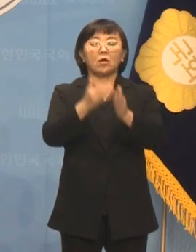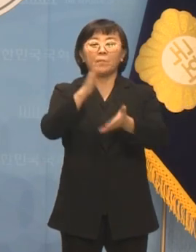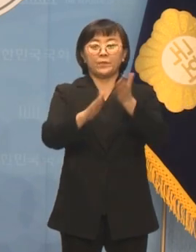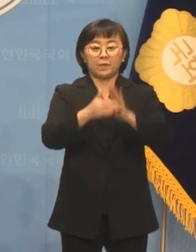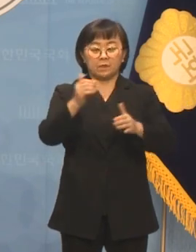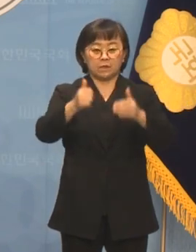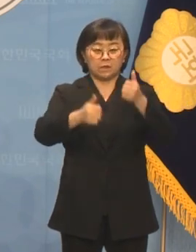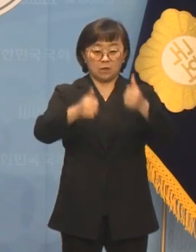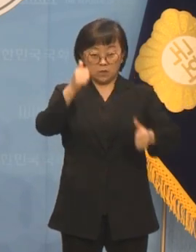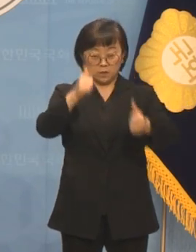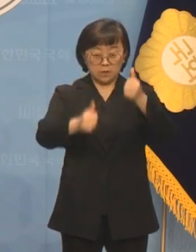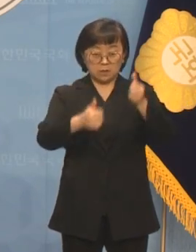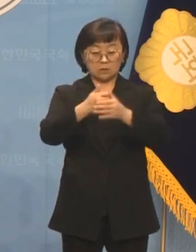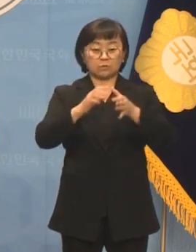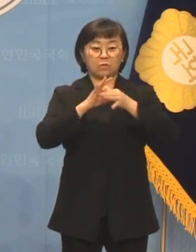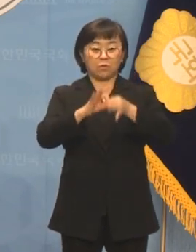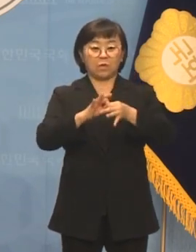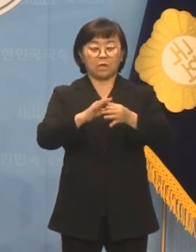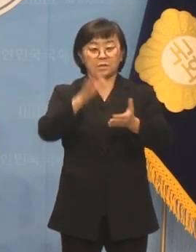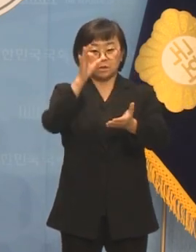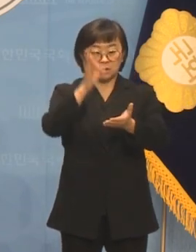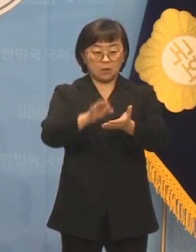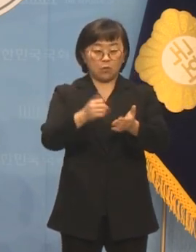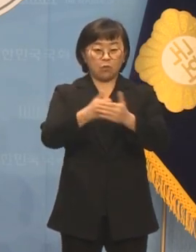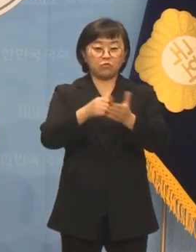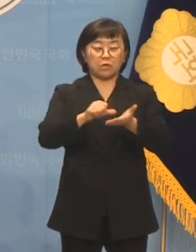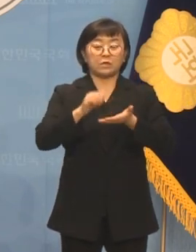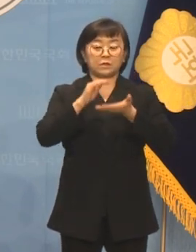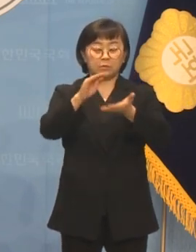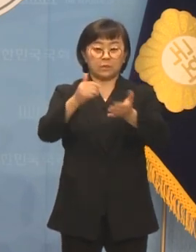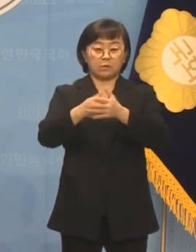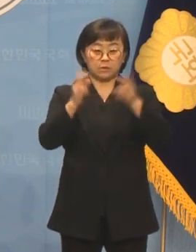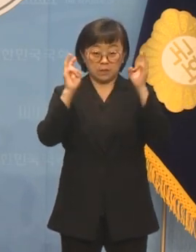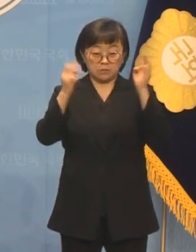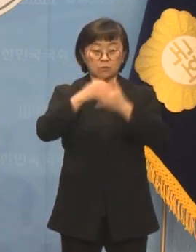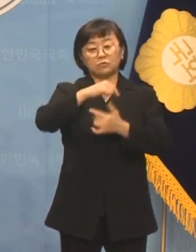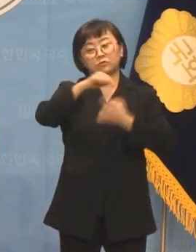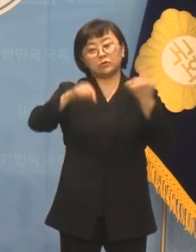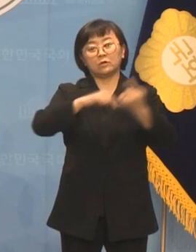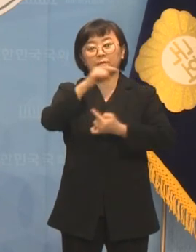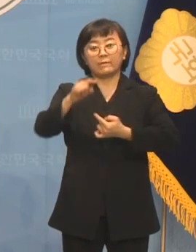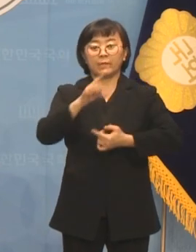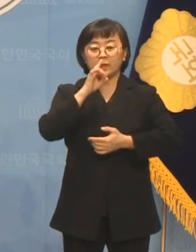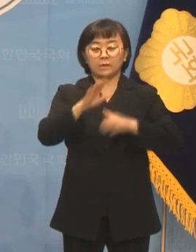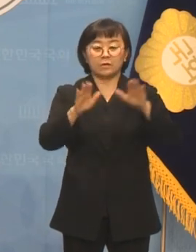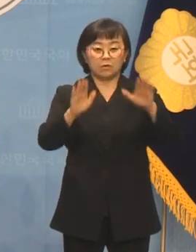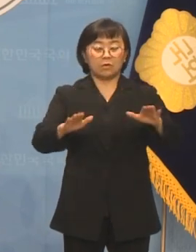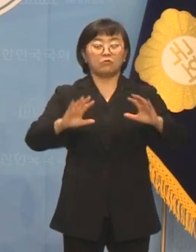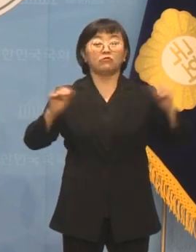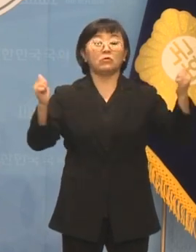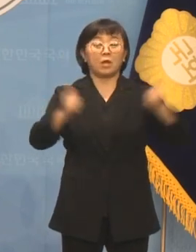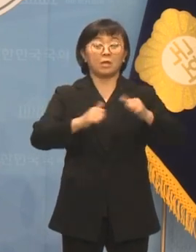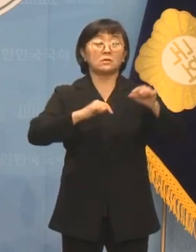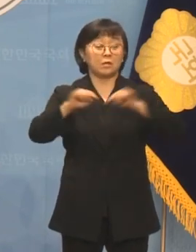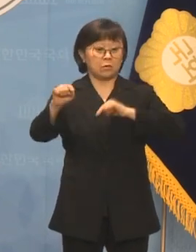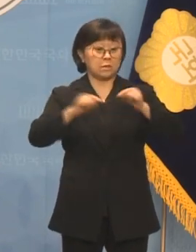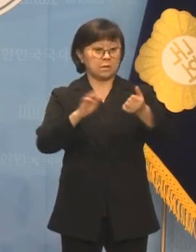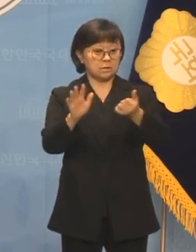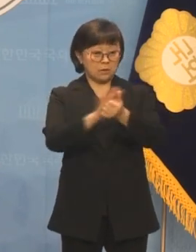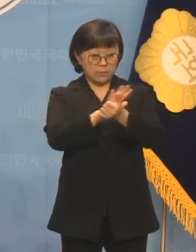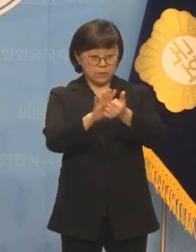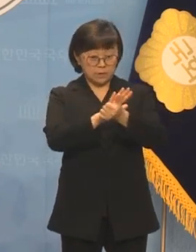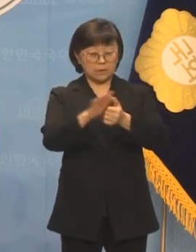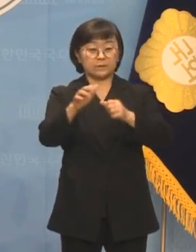싸고 질 좋은 제품을 공급하는 기업처럼 운영되지 않는 현 국회 정치 서비스